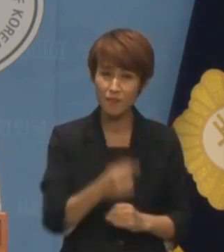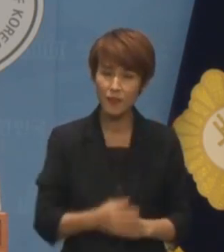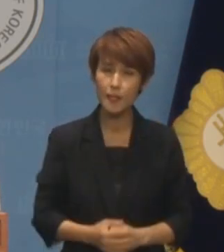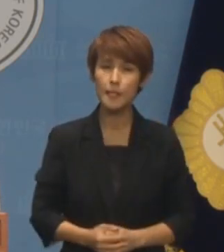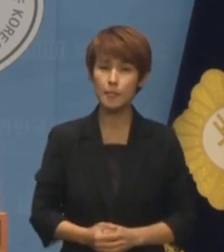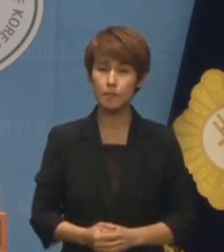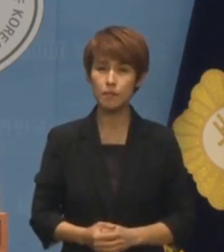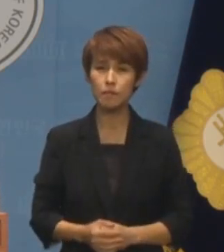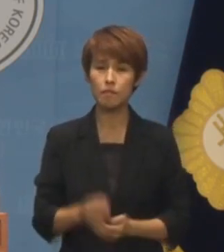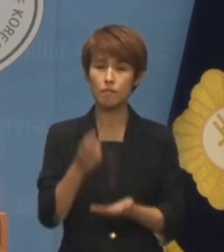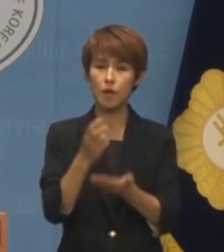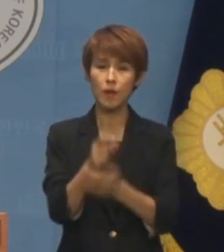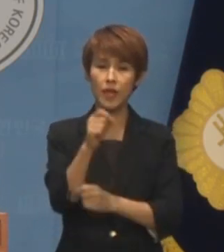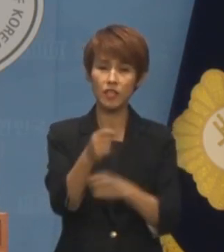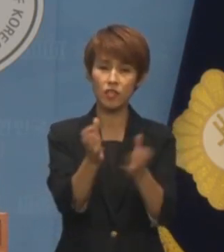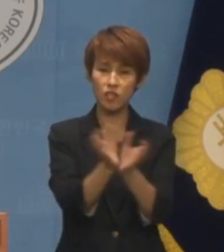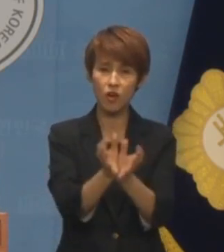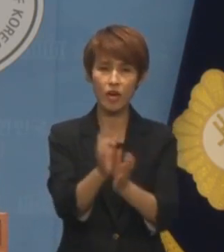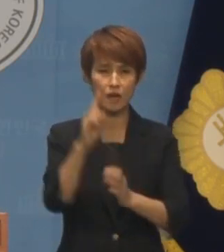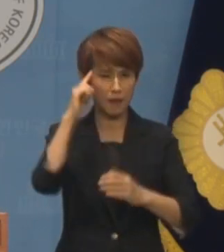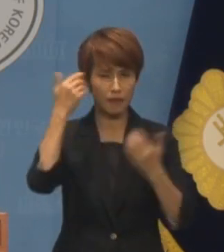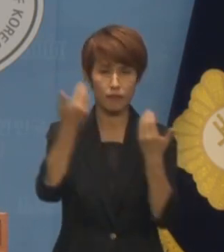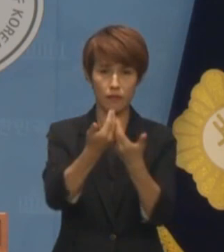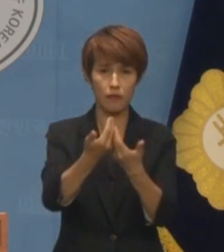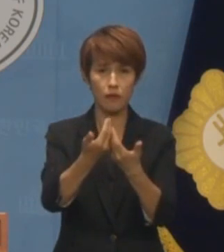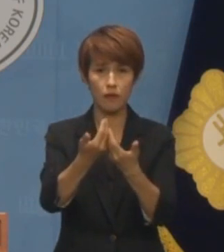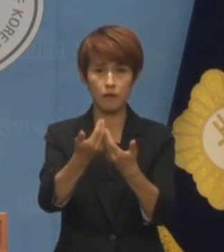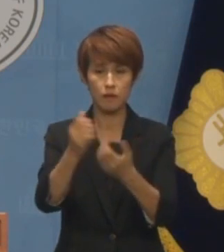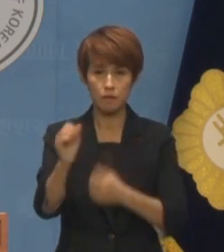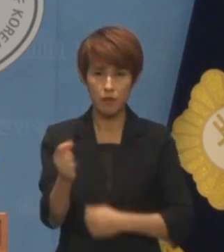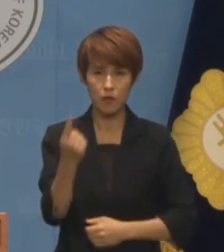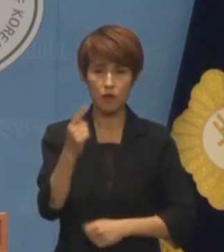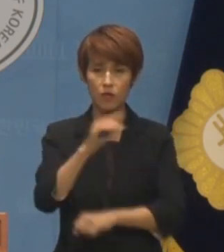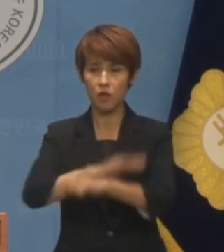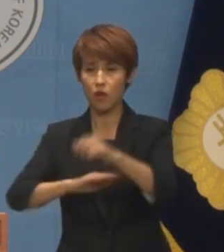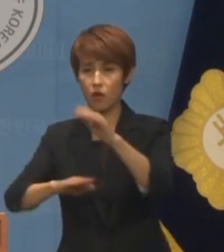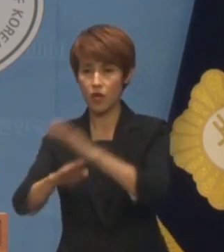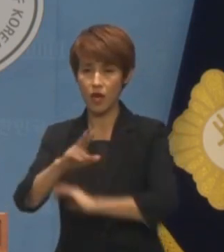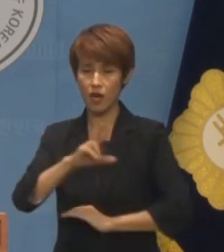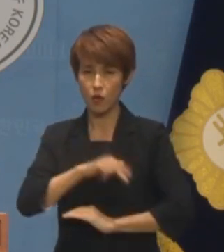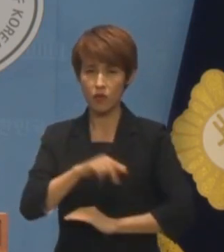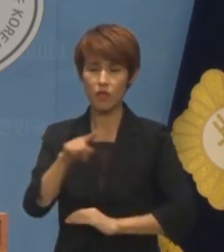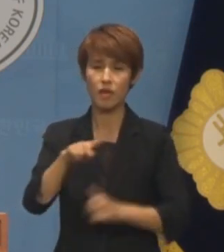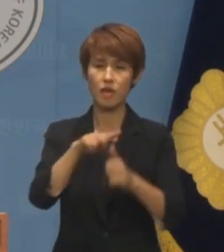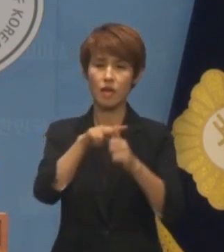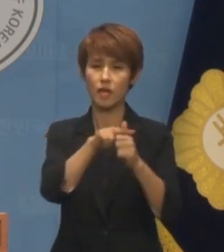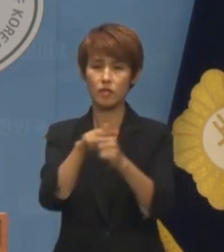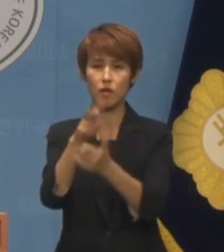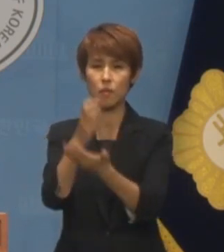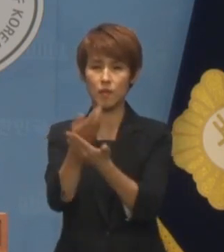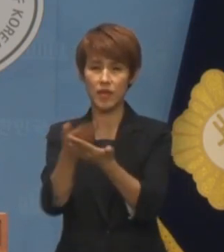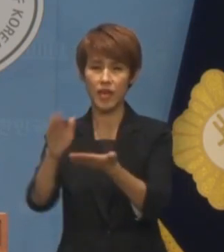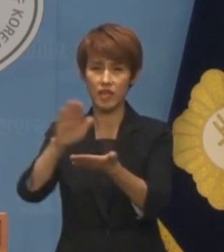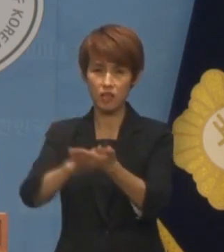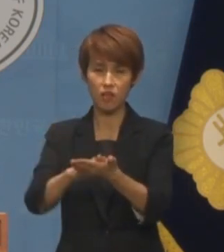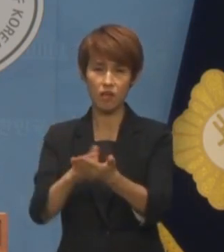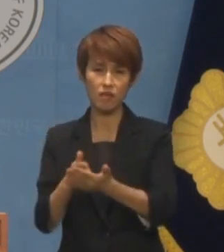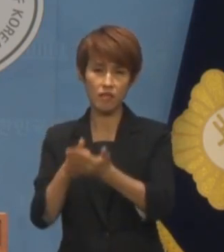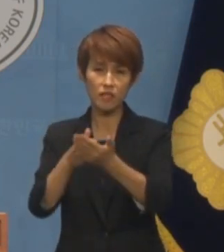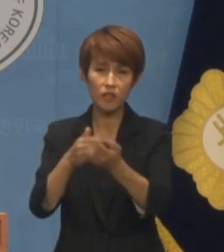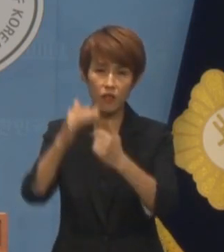법원 행정처가 강하게 반대해서 여야 의원들 사이에 간첨법 개정 의견이 나왔던